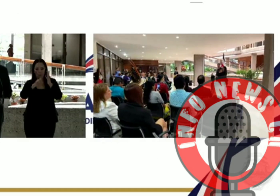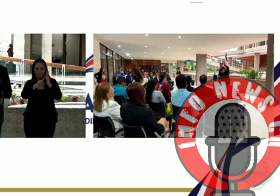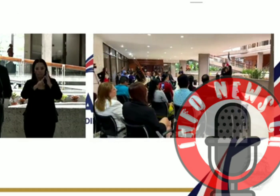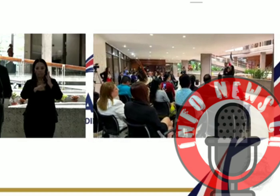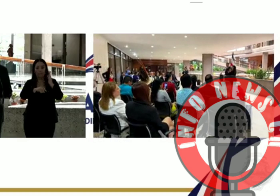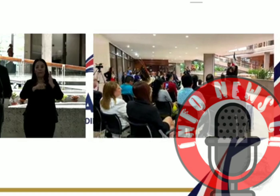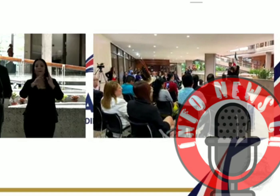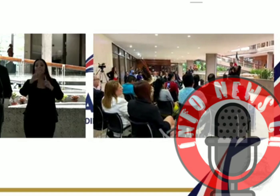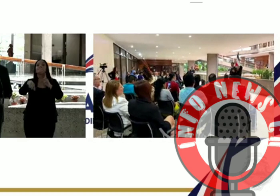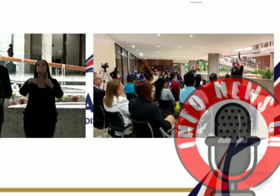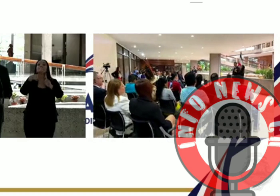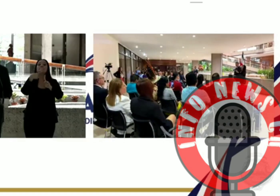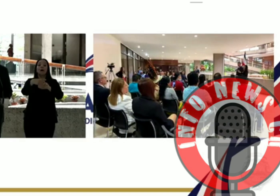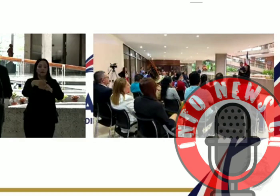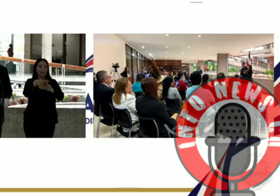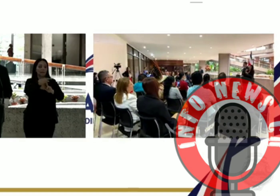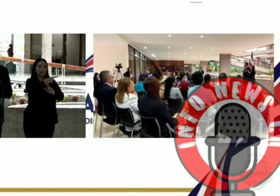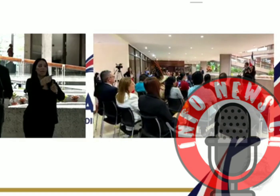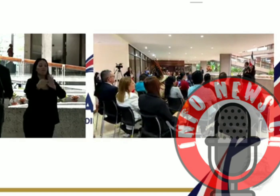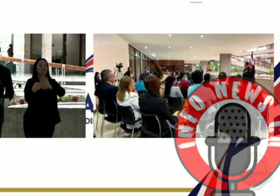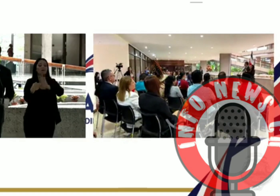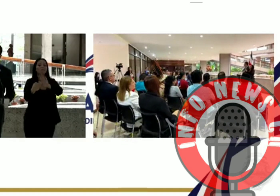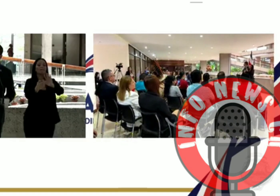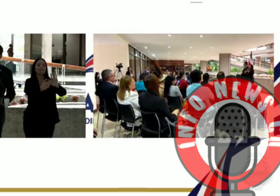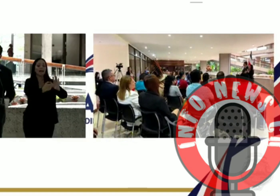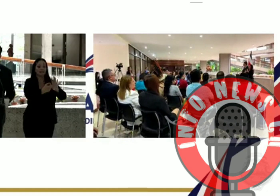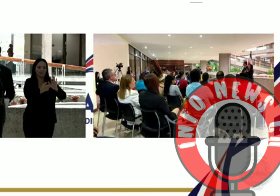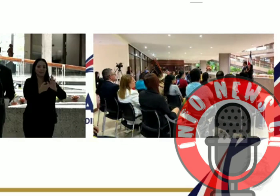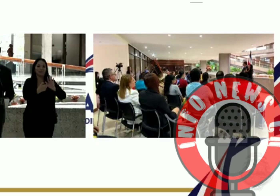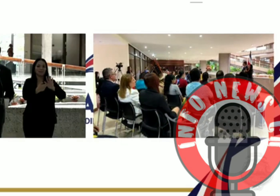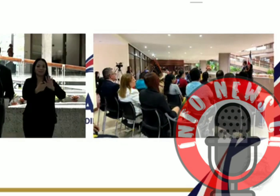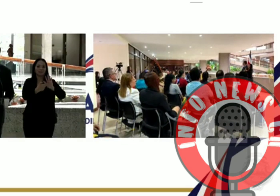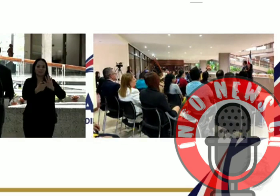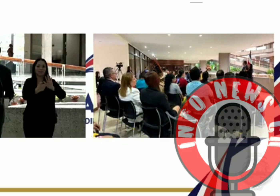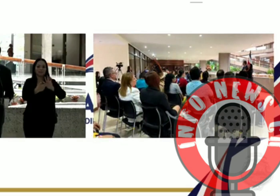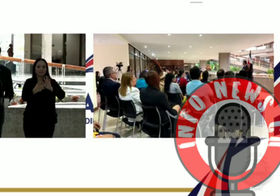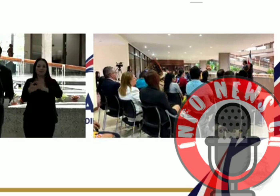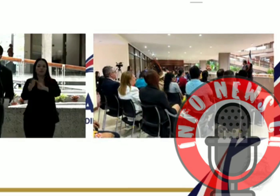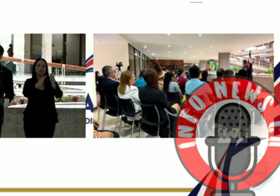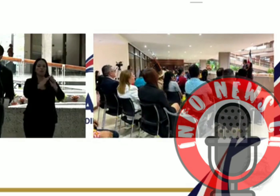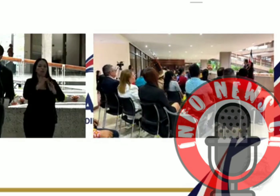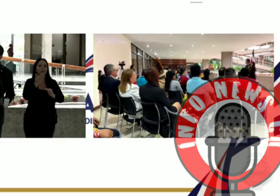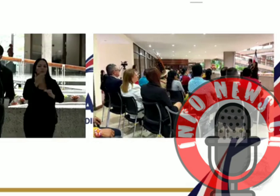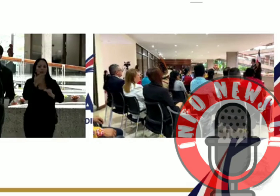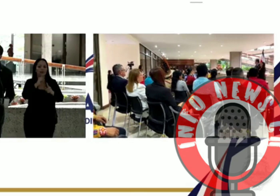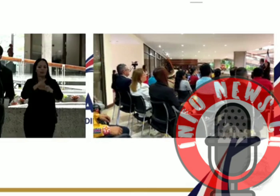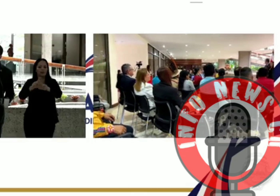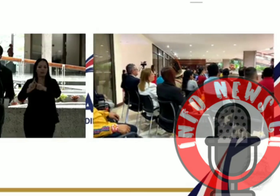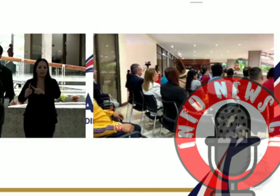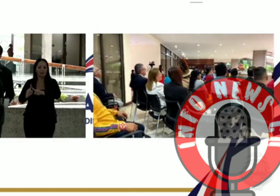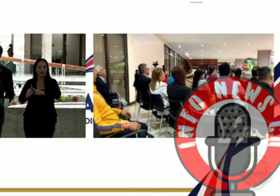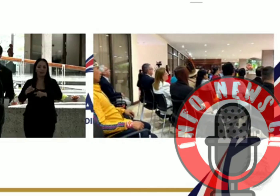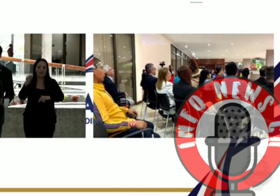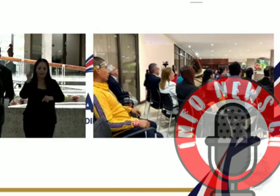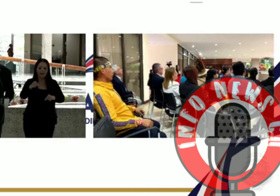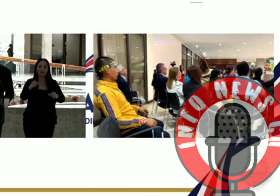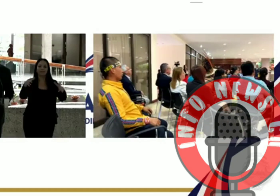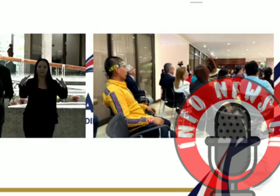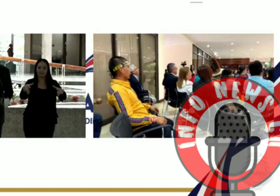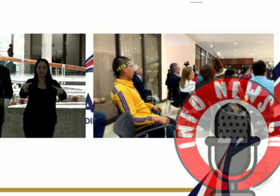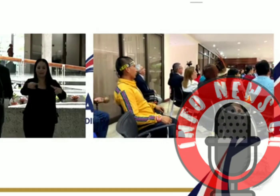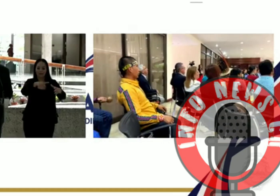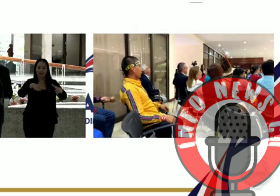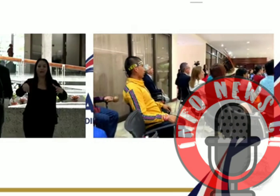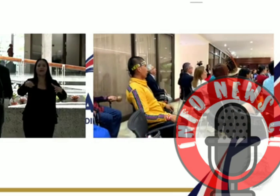los representantes legítimos de los pueblos indígenas, son, esa mesa es